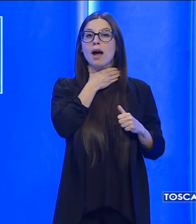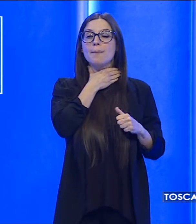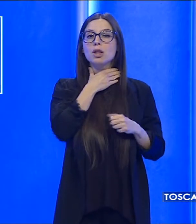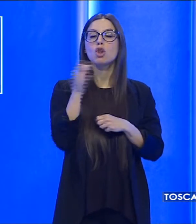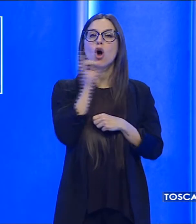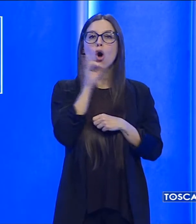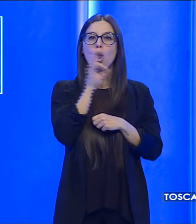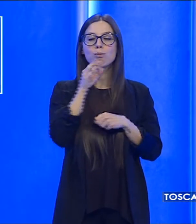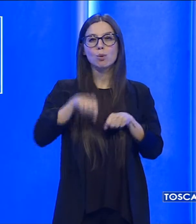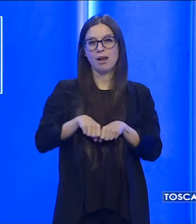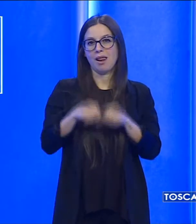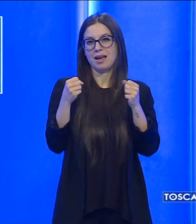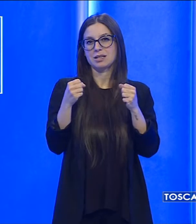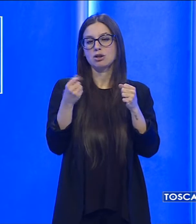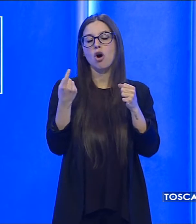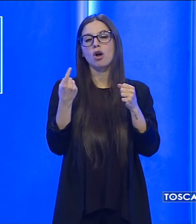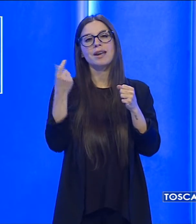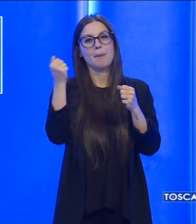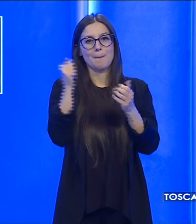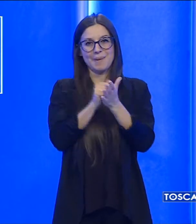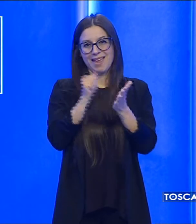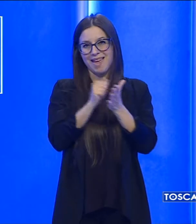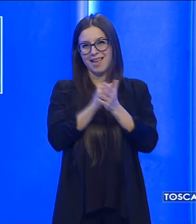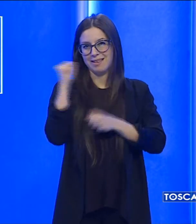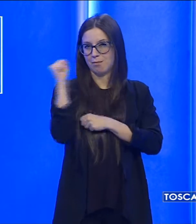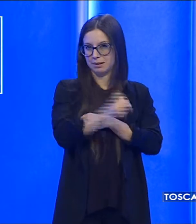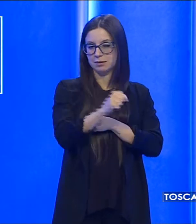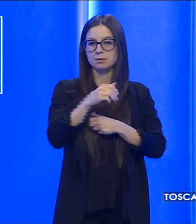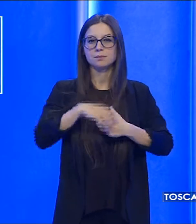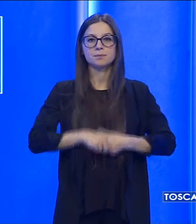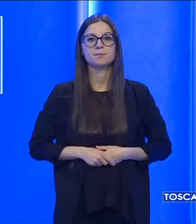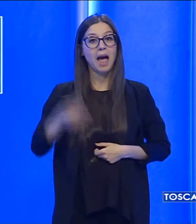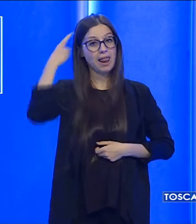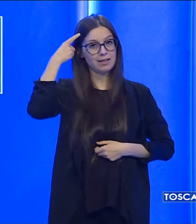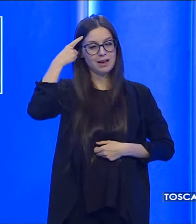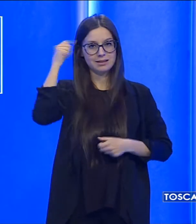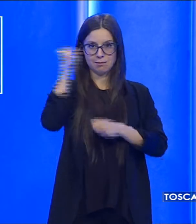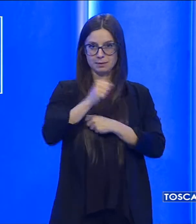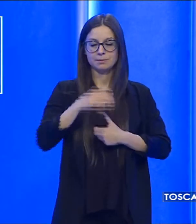contusioni riportate con la pietra utilizzata per colpirlo alla testa.